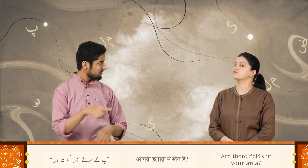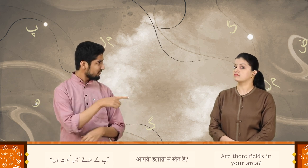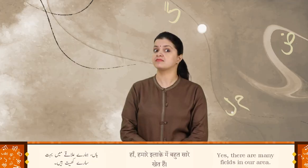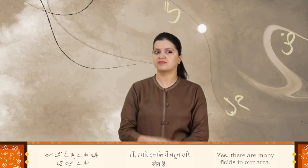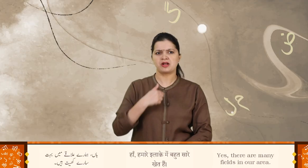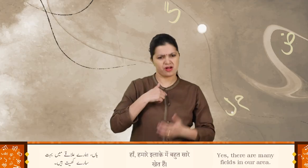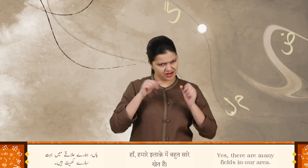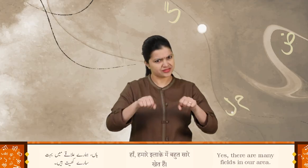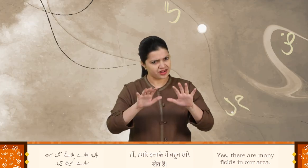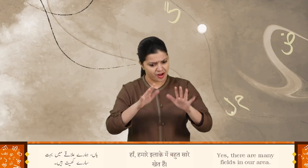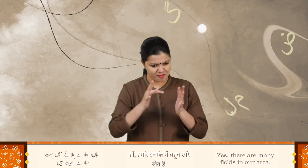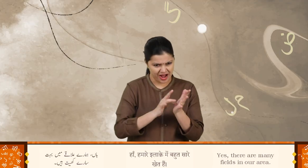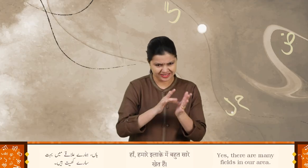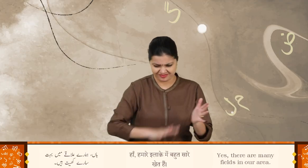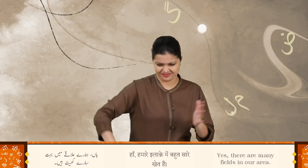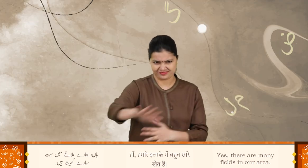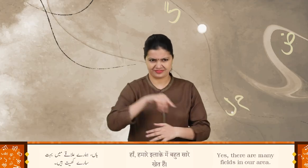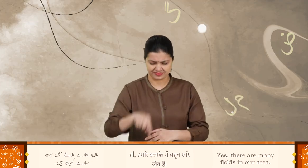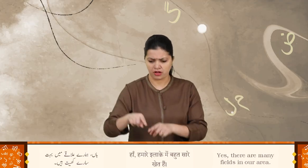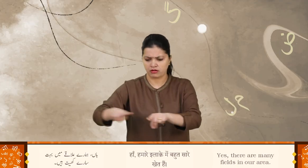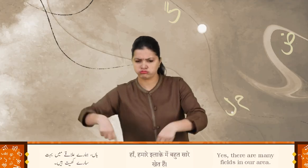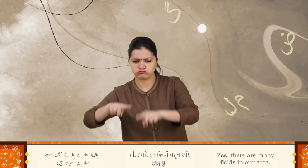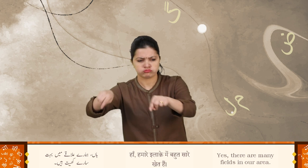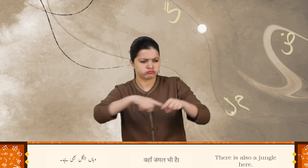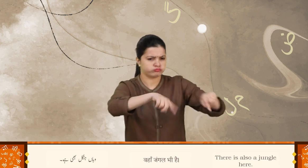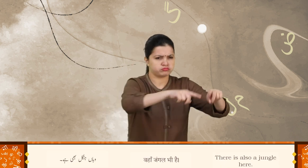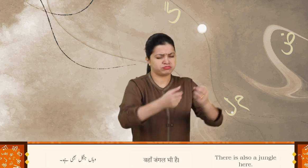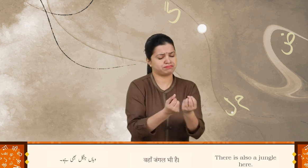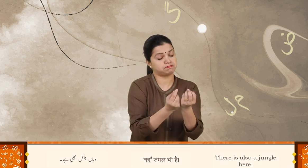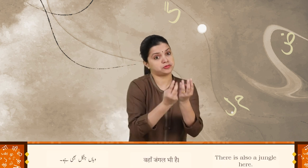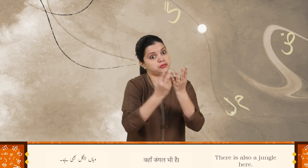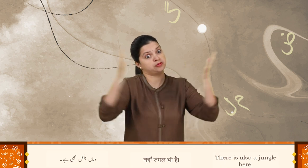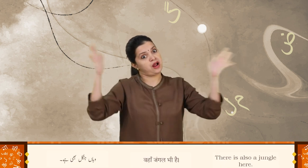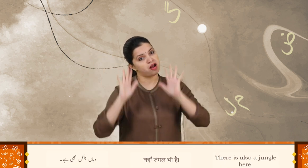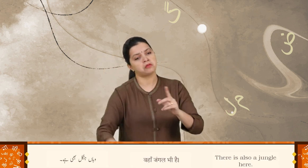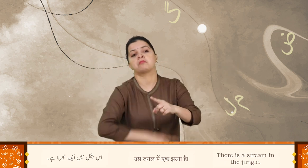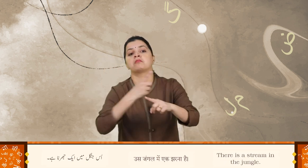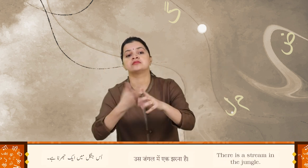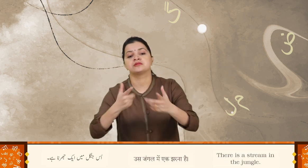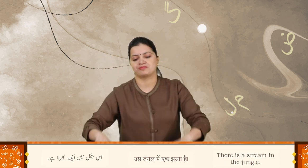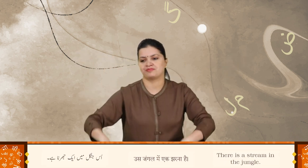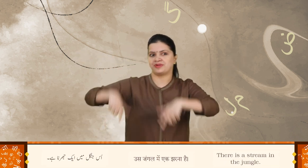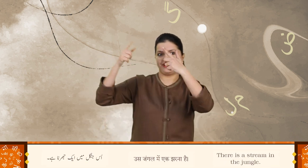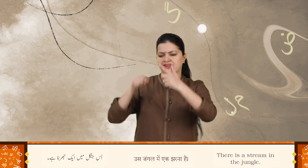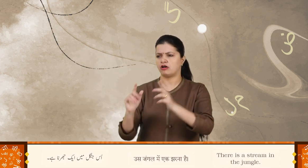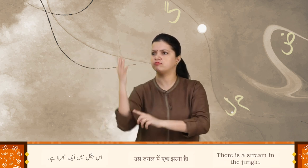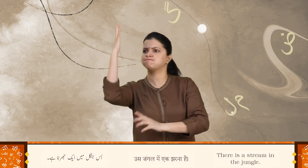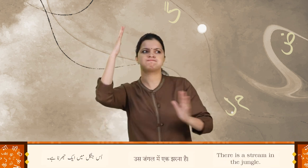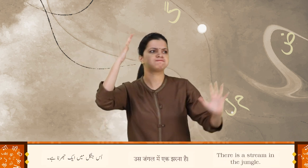ہاں ہمارے علاقے میں بہت سارے کھیت ہیں وہاں جنگل بھی ہے اس جنگل میں ایک جھرنا ہے